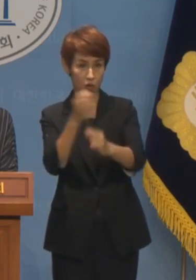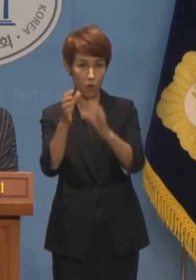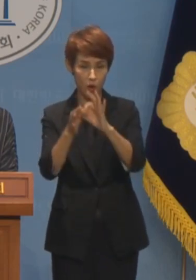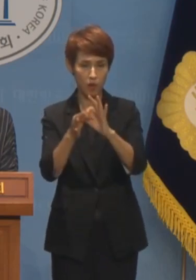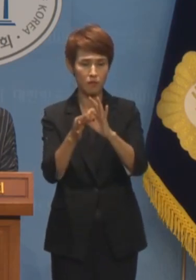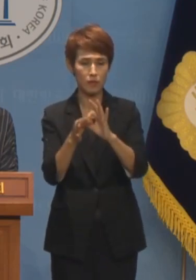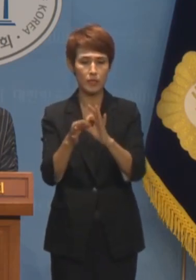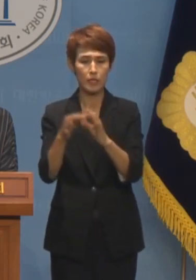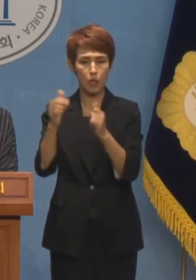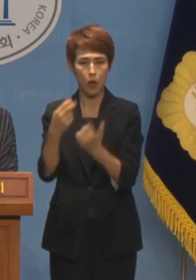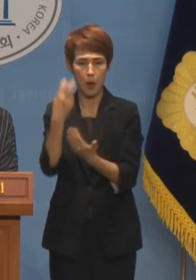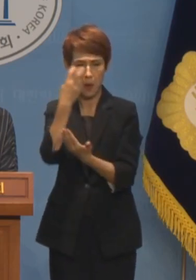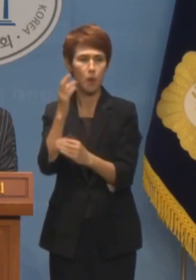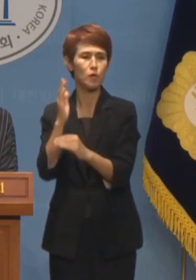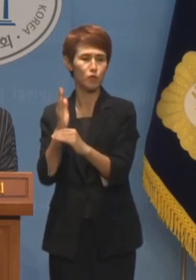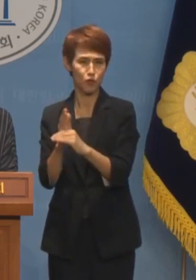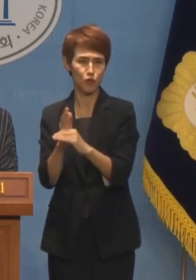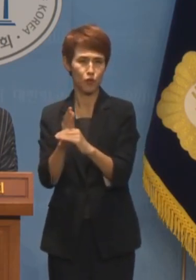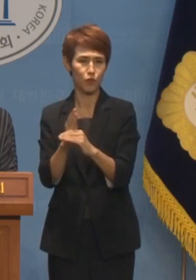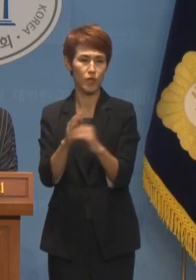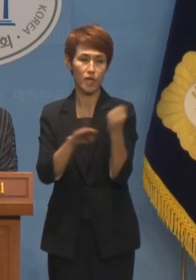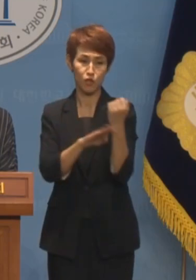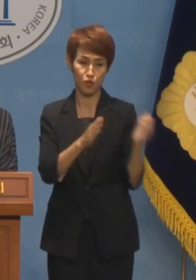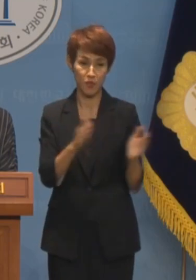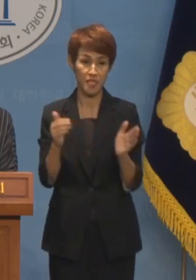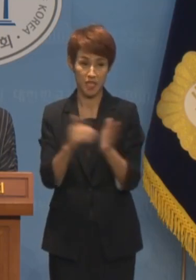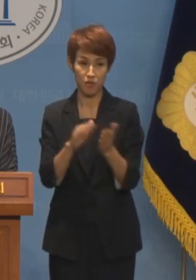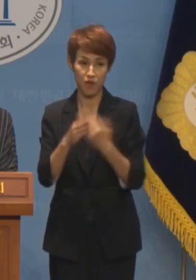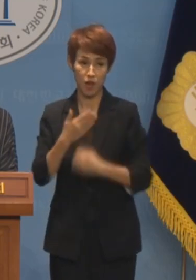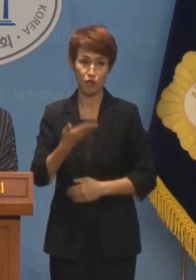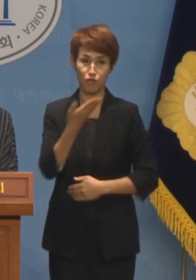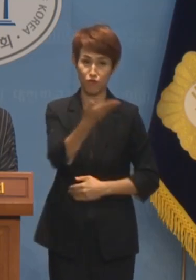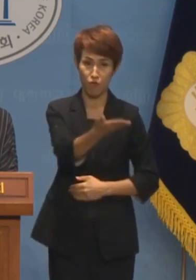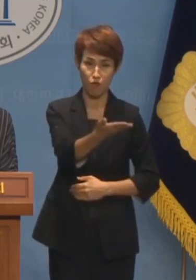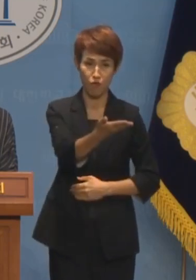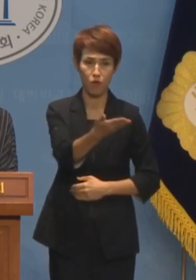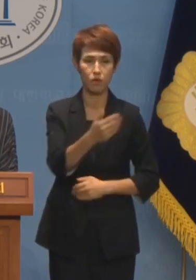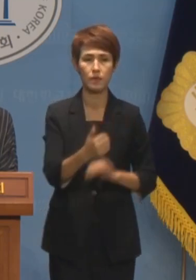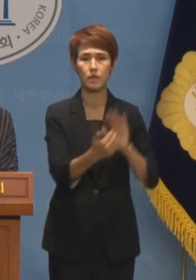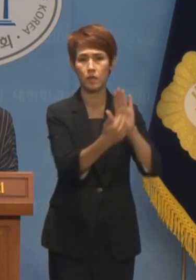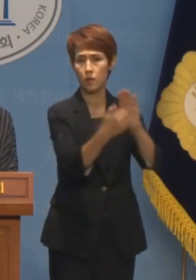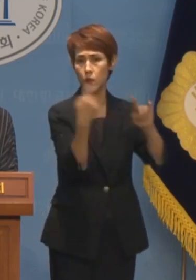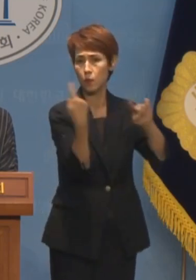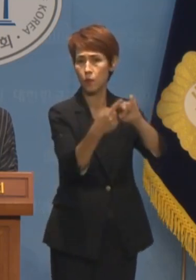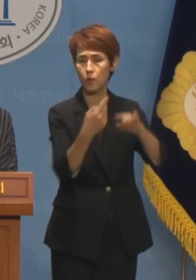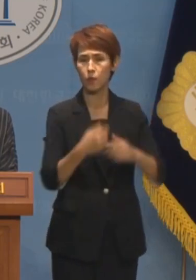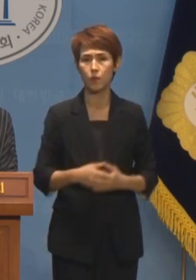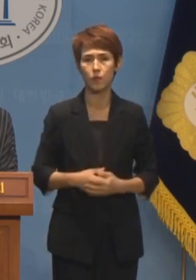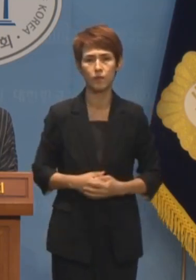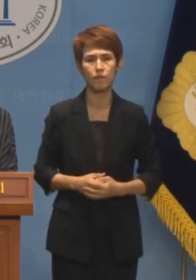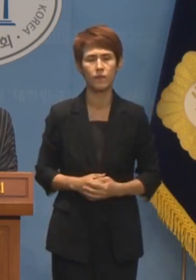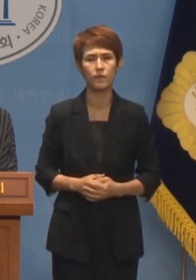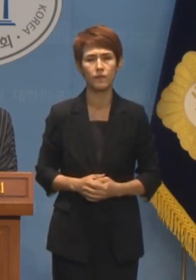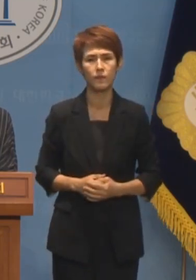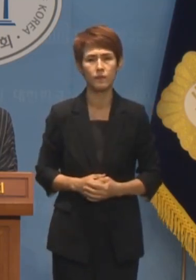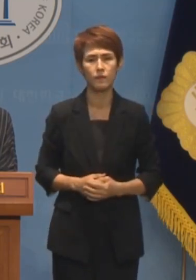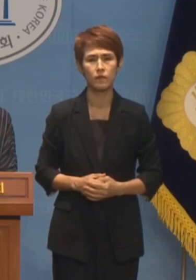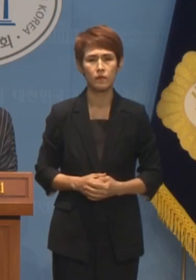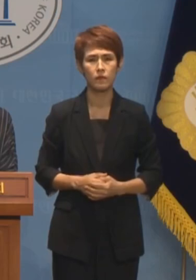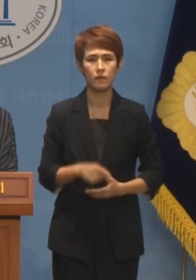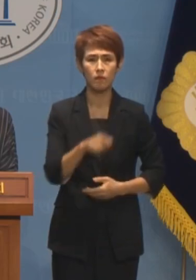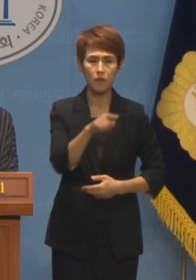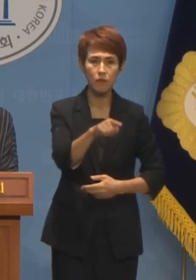검토하고 있고 기준을 마련한 뒤 다시 통보한다며 반려한 것입니다. 동성 부부